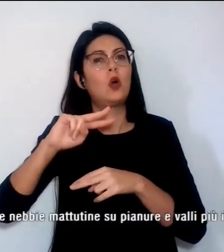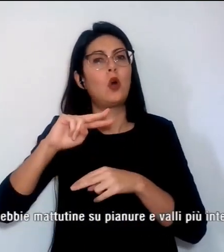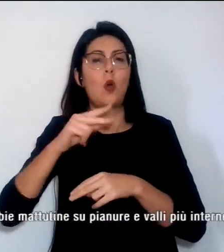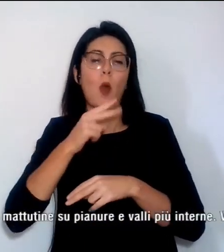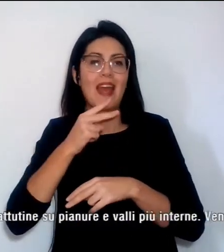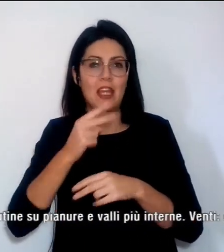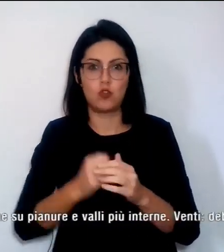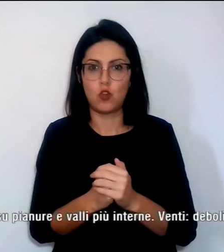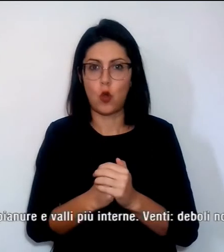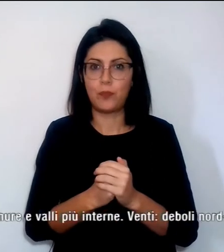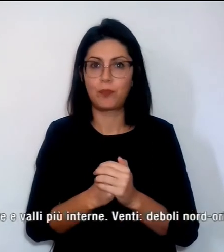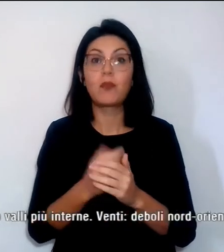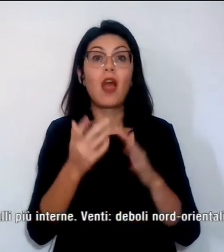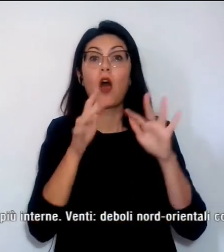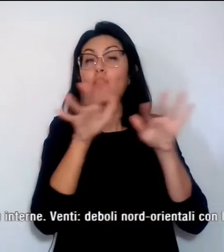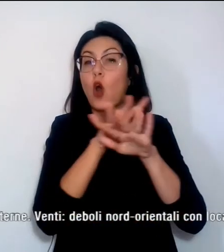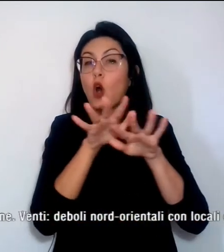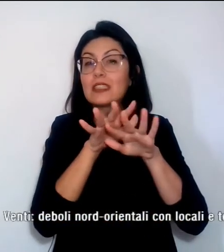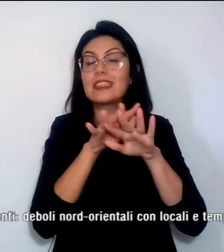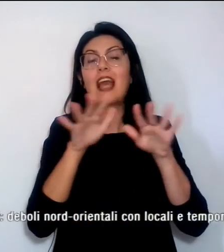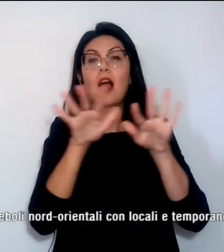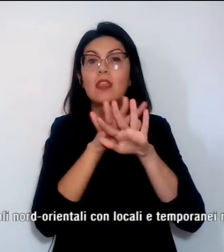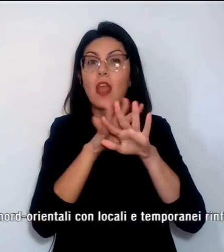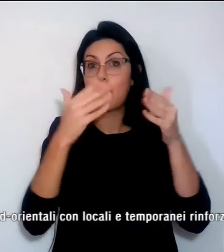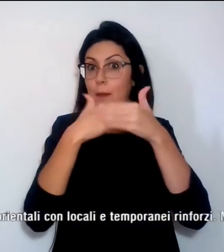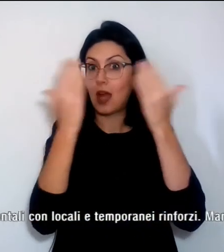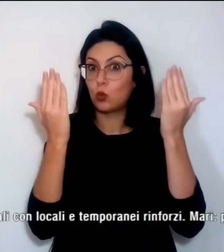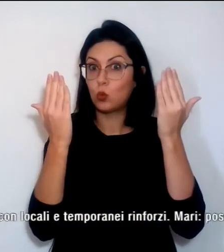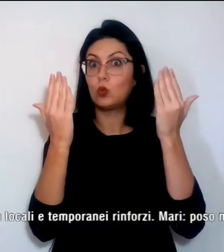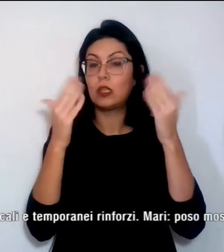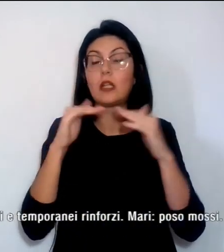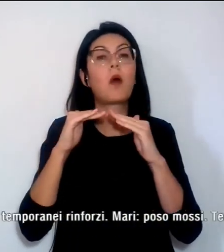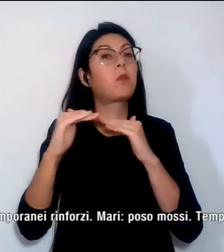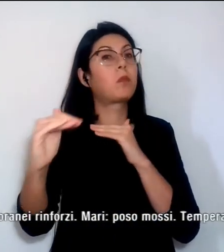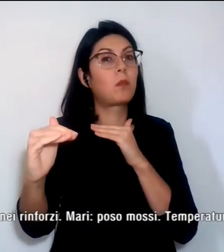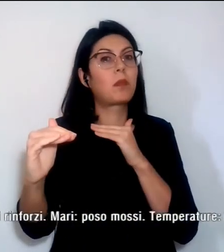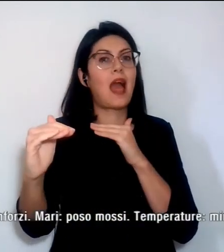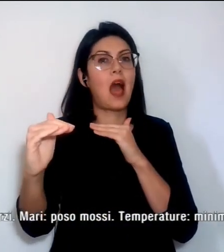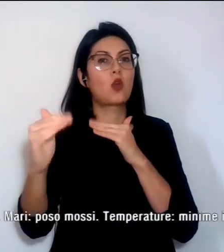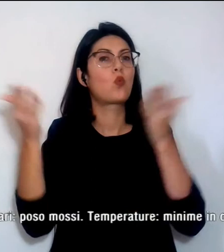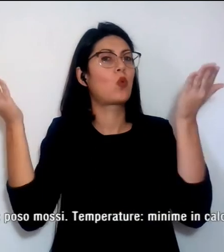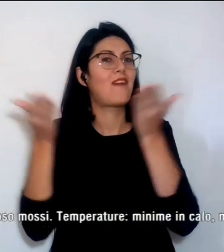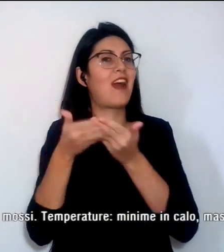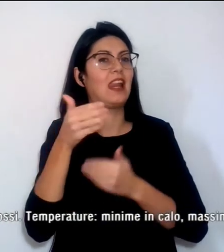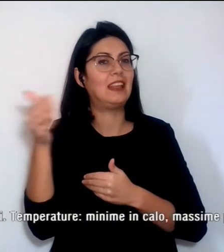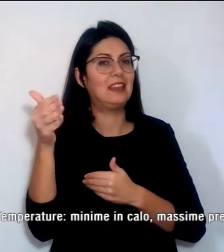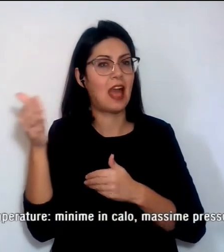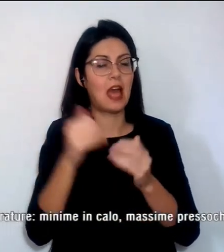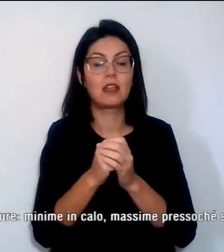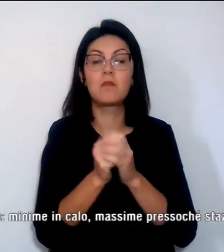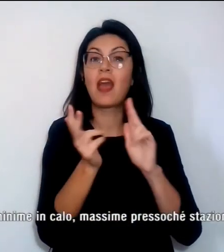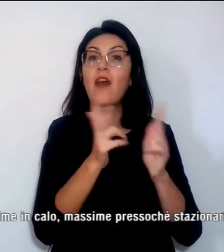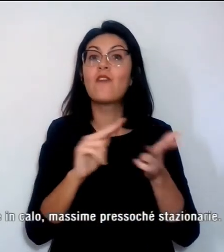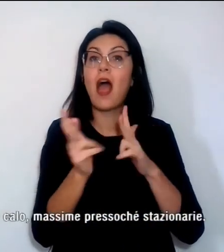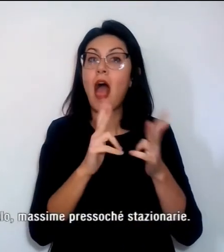qualche foschia, qualche nebbia mattutina su pianura e valli più interne. I venti sono